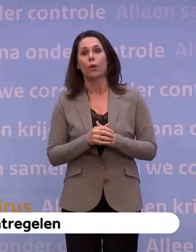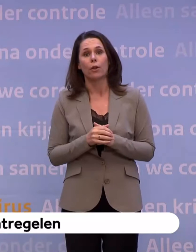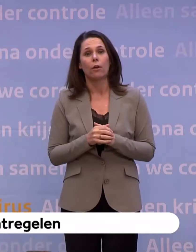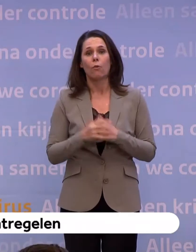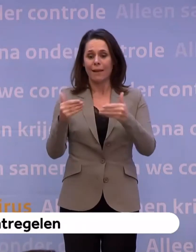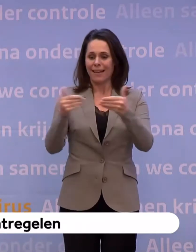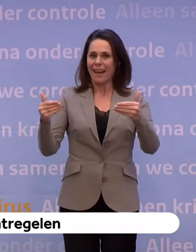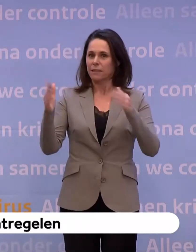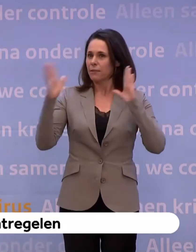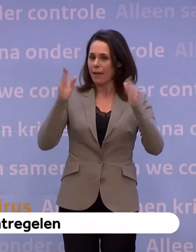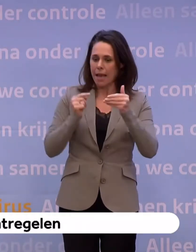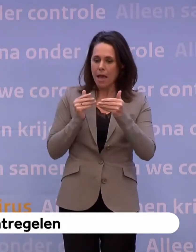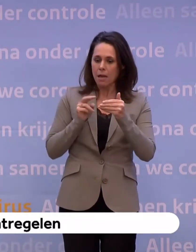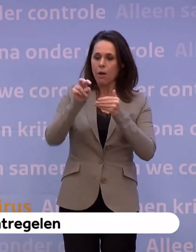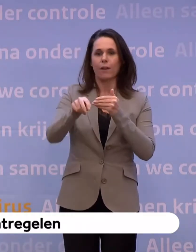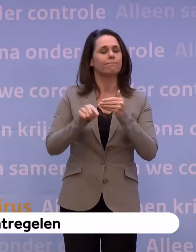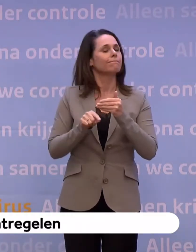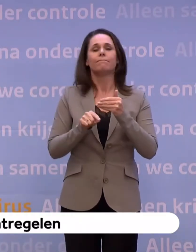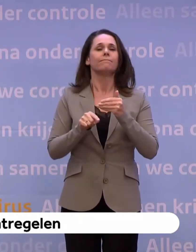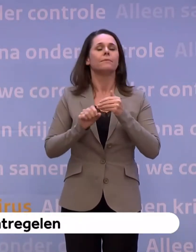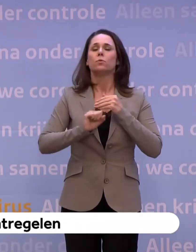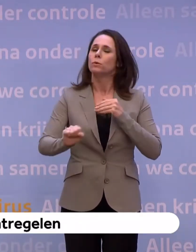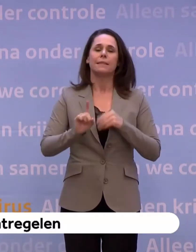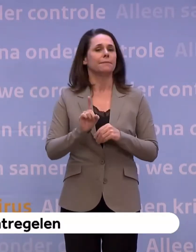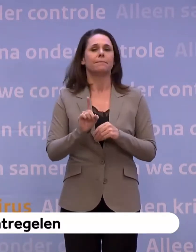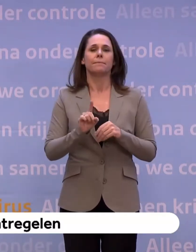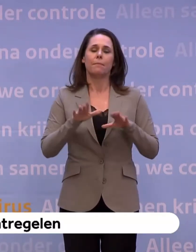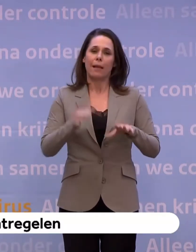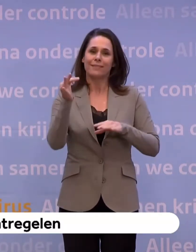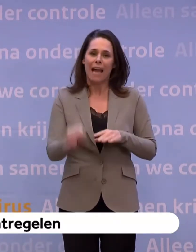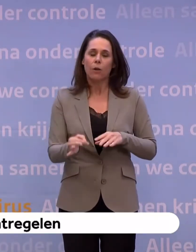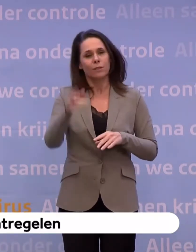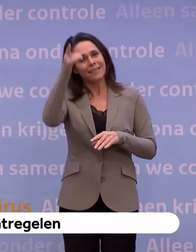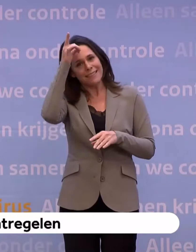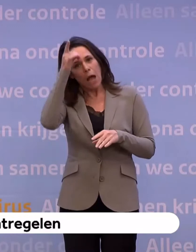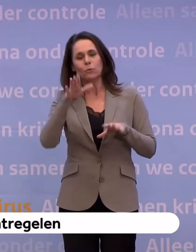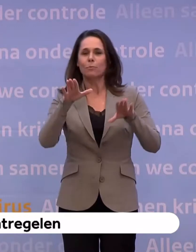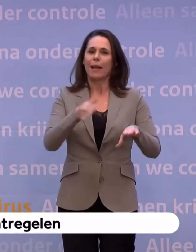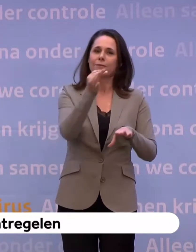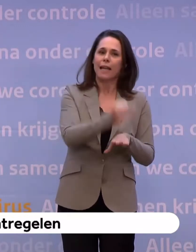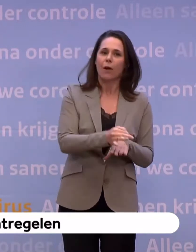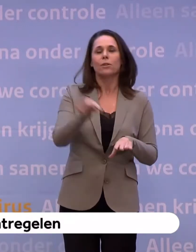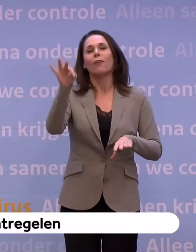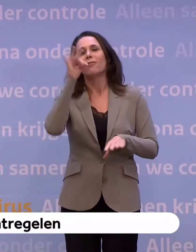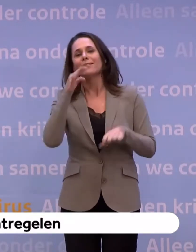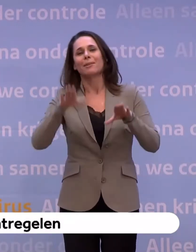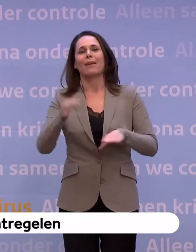grensverkeer. Doe het niet. Blijf thuis. Blijf to Hause. Restez à la maison.